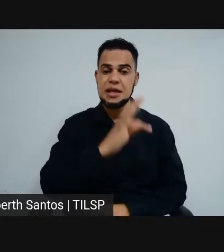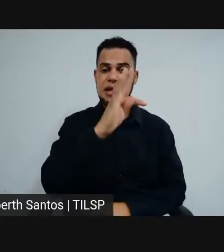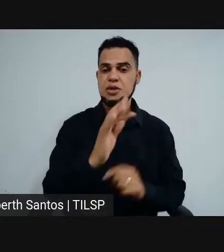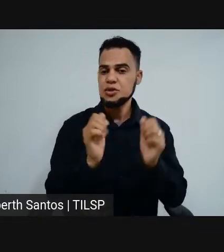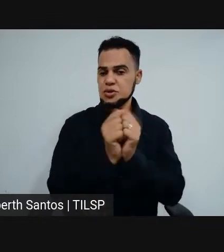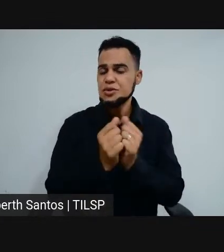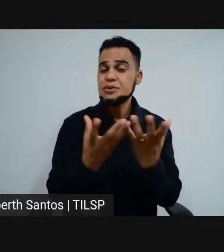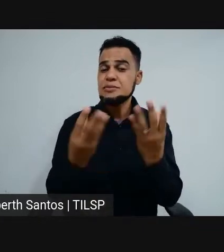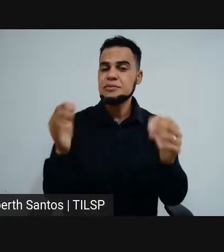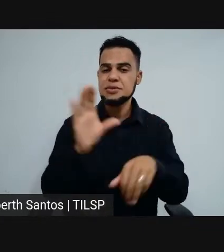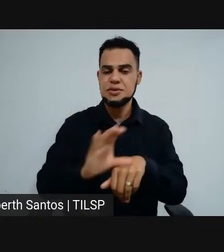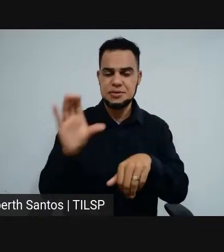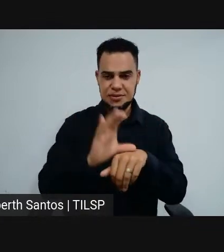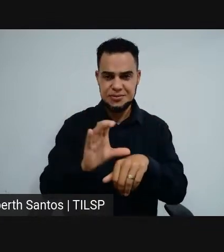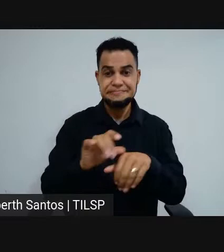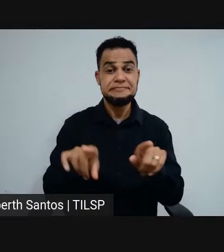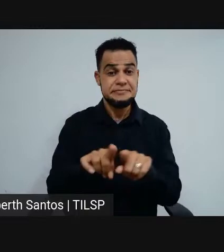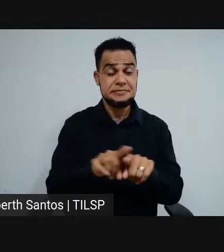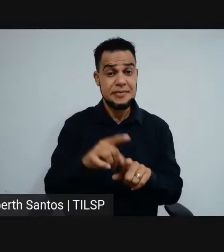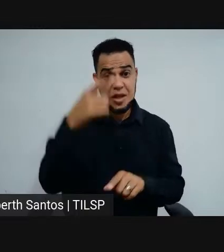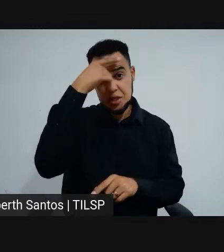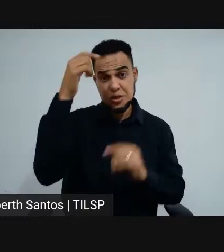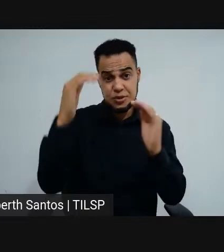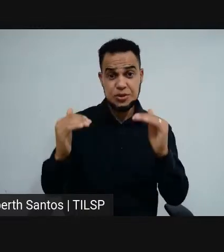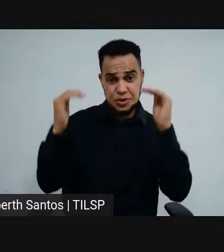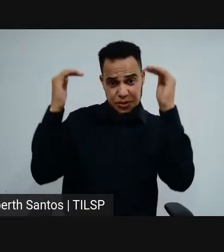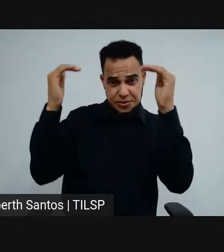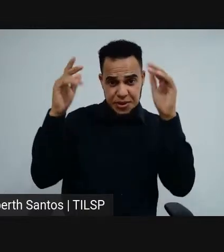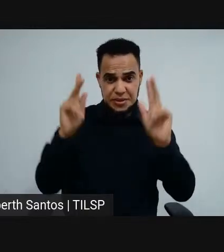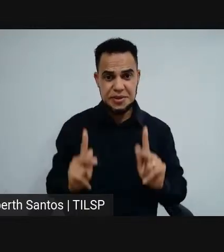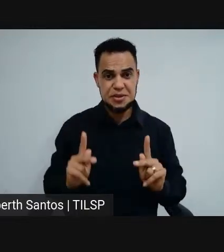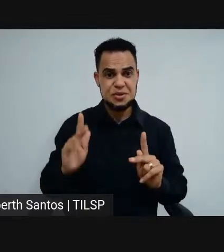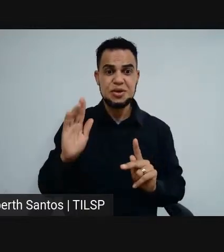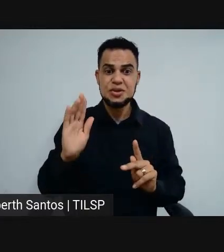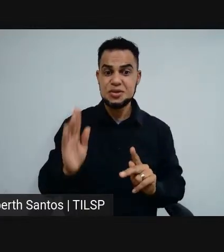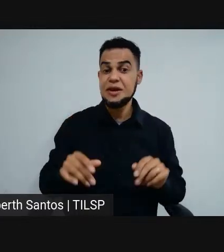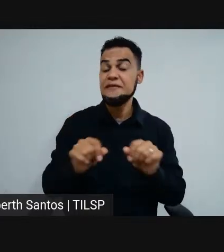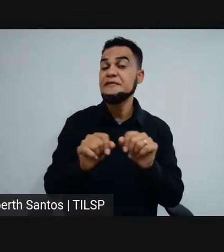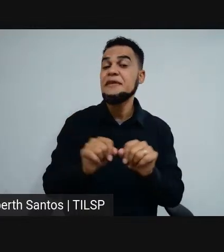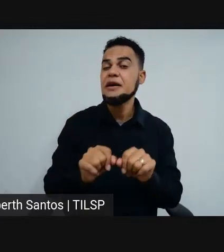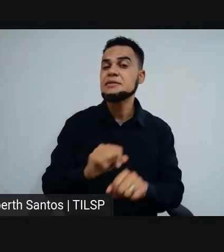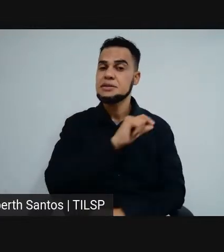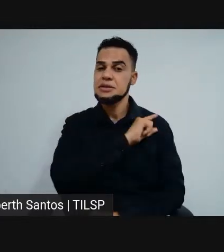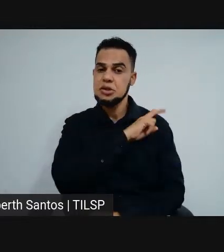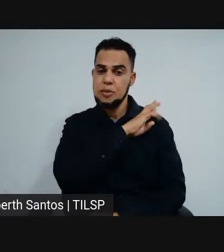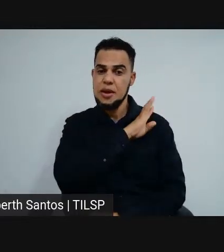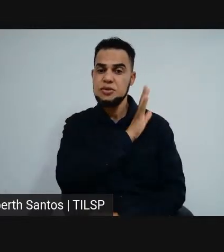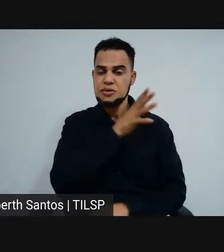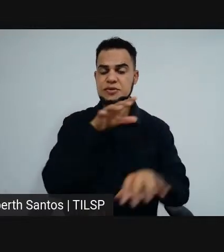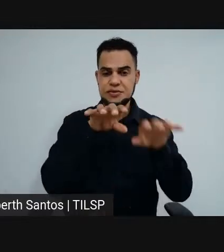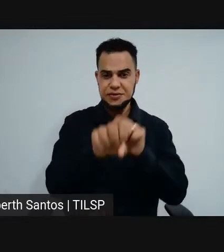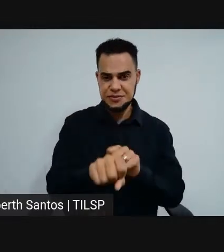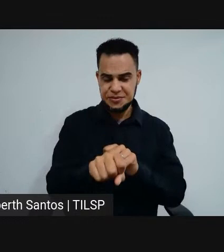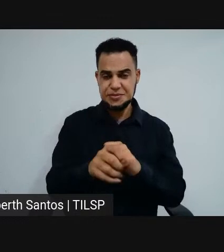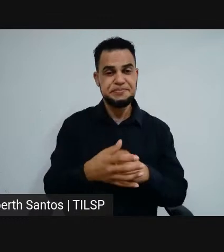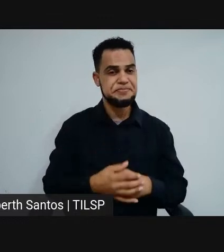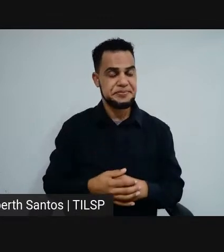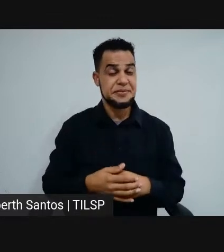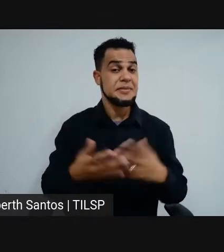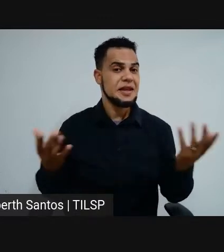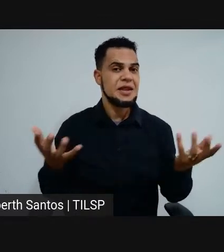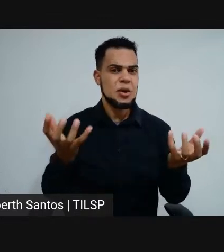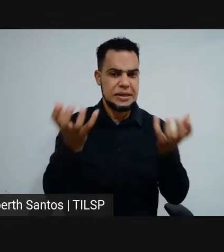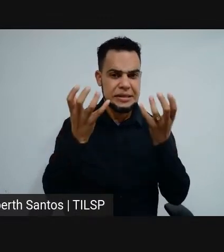Cursos superiores, ou seja, para quem já fez a faculdade, para quem já fez a faculdade, não, para quem já fez ensino médio, ou seja, quer